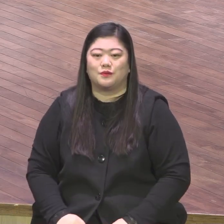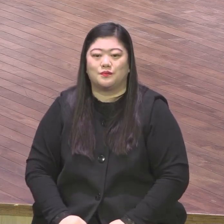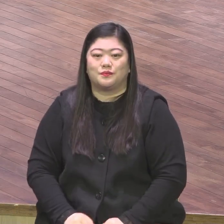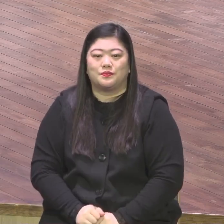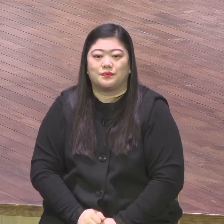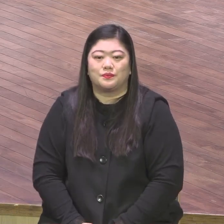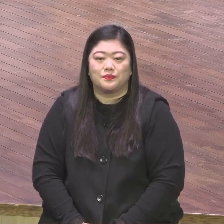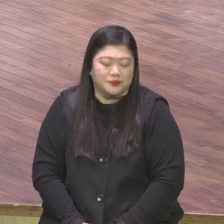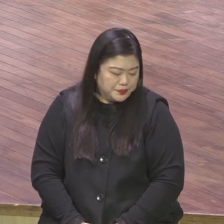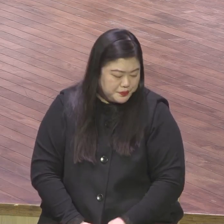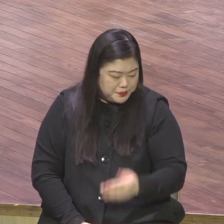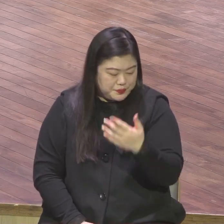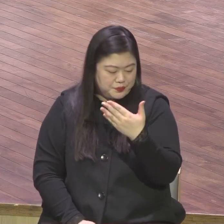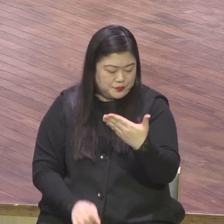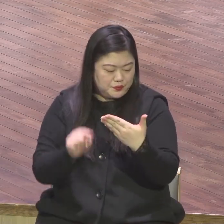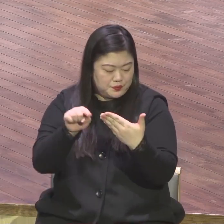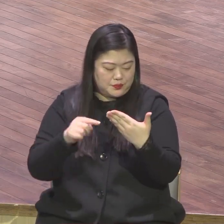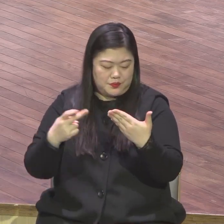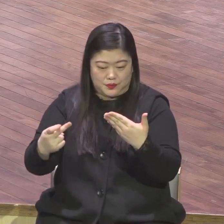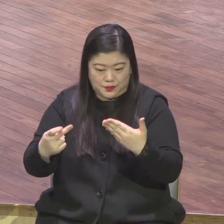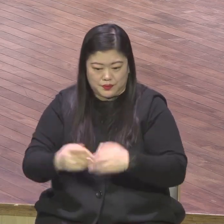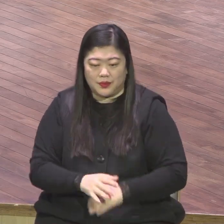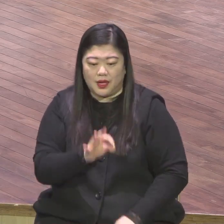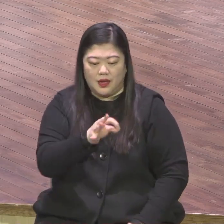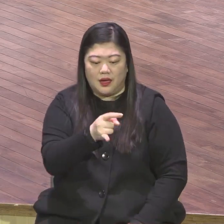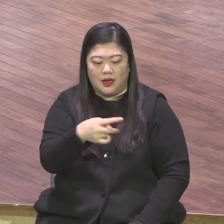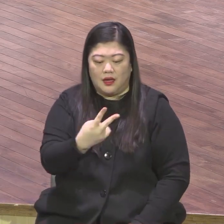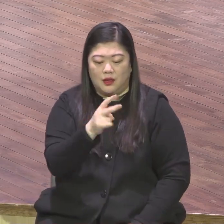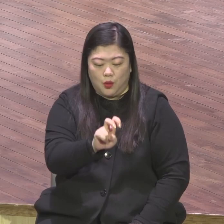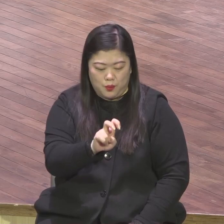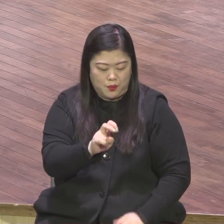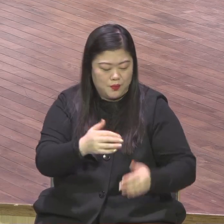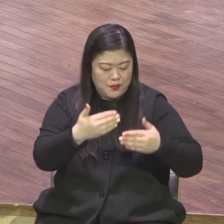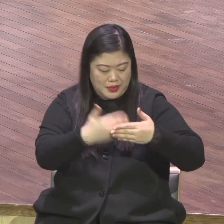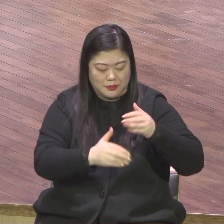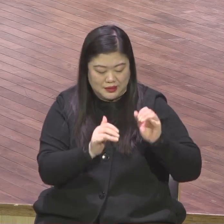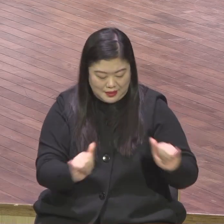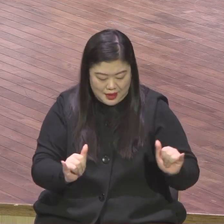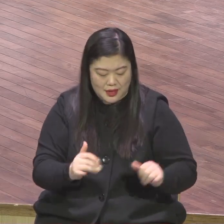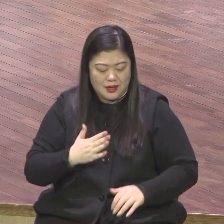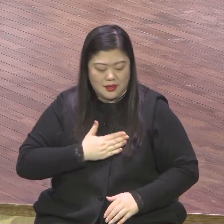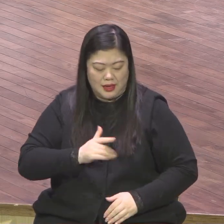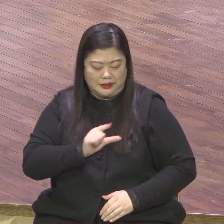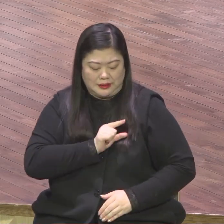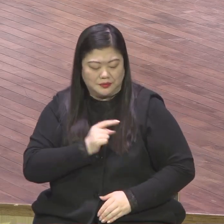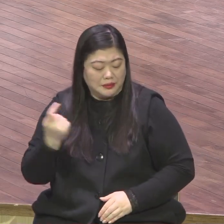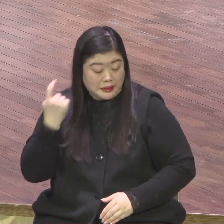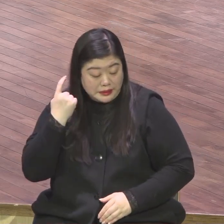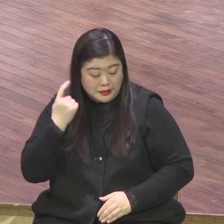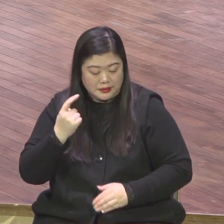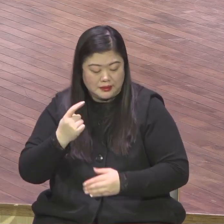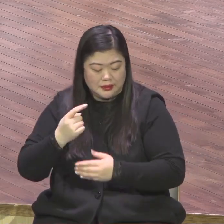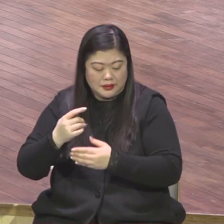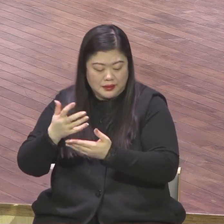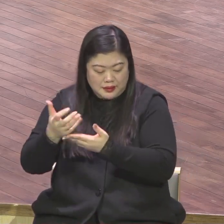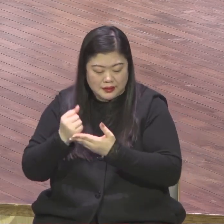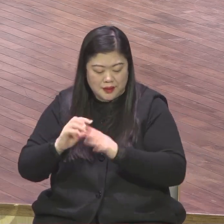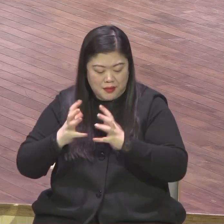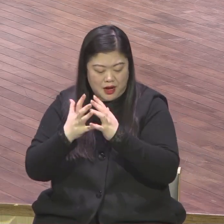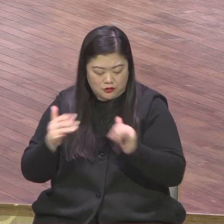그들이 에돔에 남은 자와 내 이름으로 일컫는 망국을 기업으로 얻게 하리라 이 일을